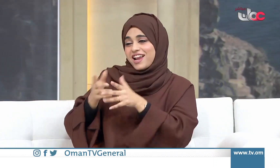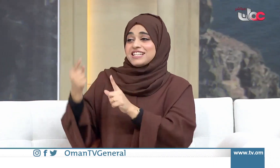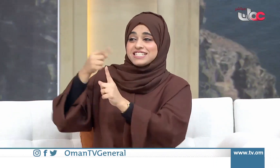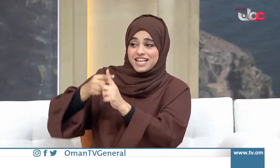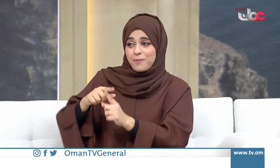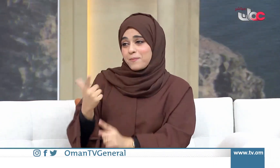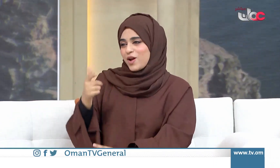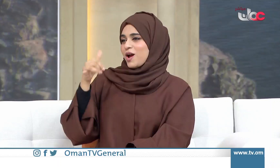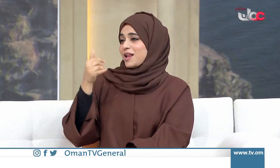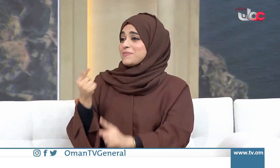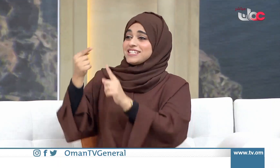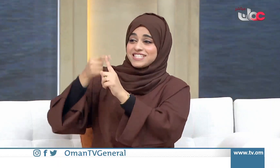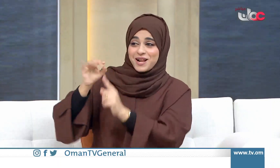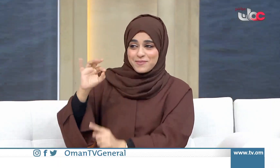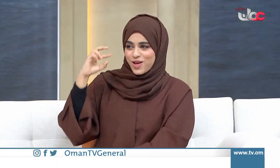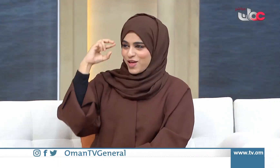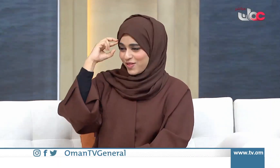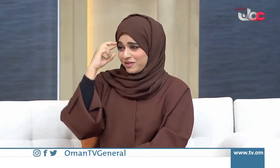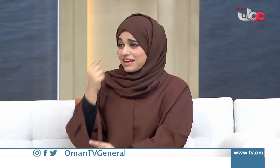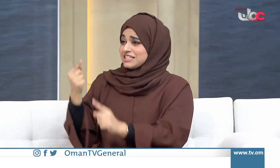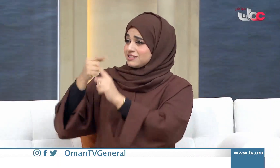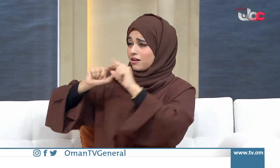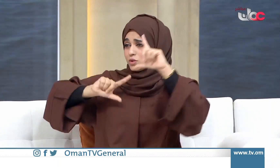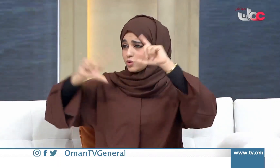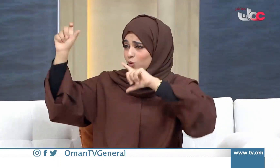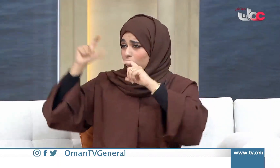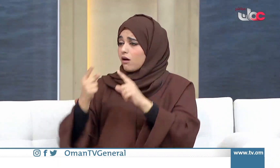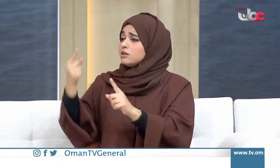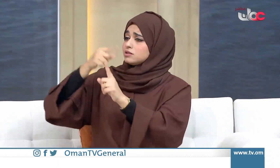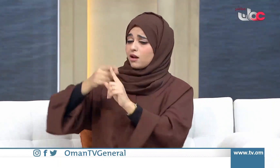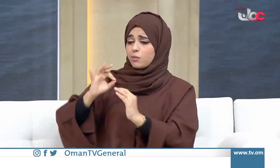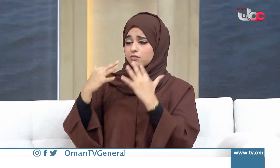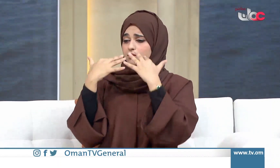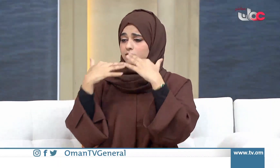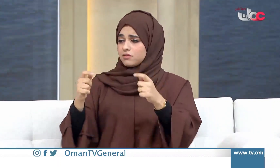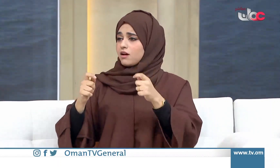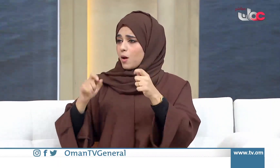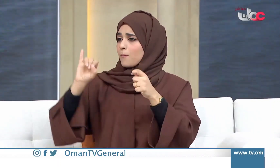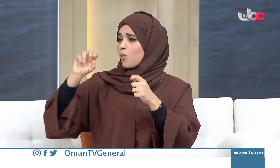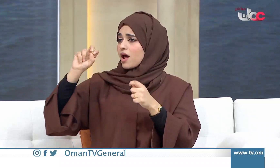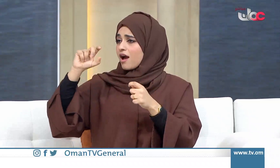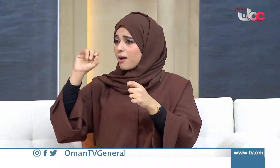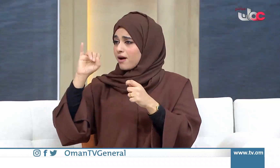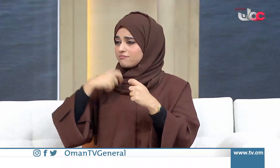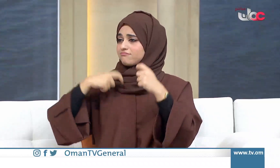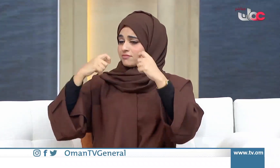أيضاً أنا مدربة لغة الإشارة مدربة لغة عربية الأشخاص ذو الإعاقة السامعية وأيضاً مدربة